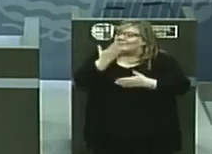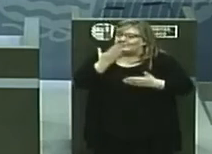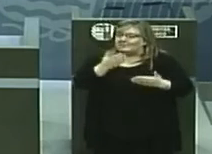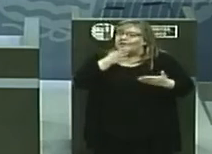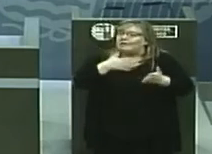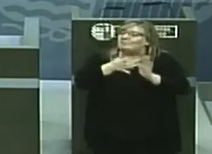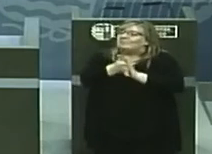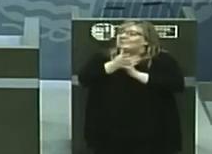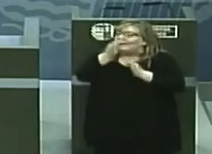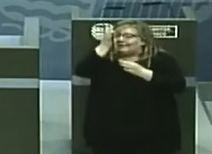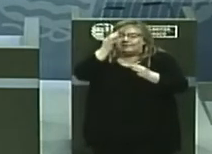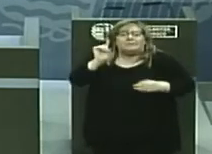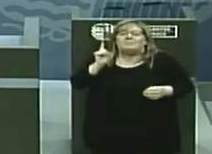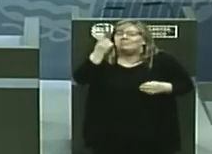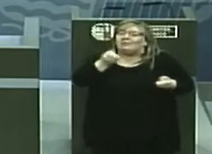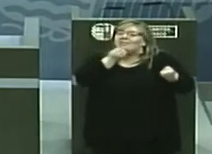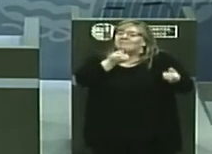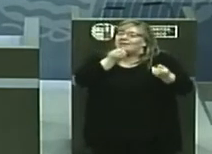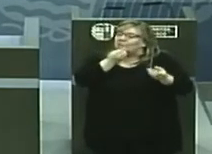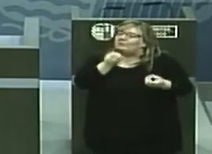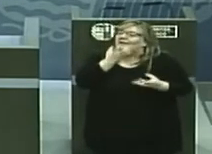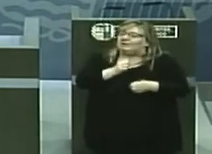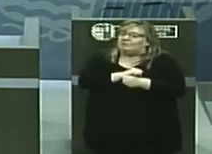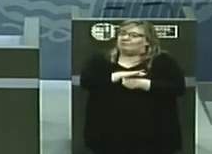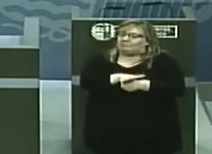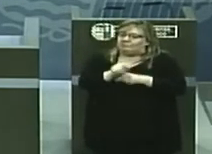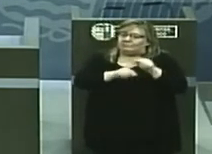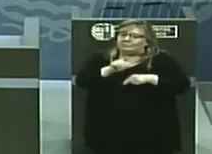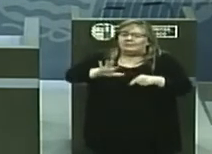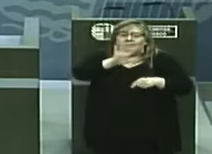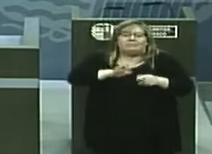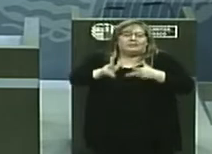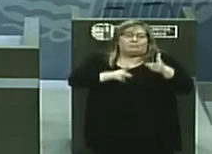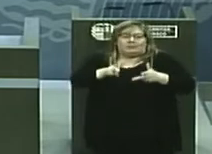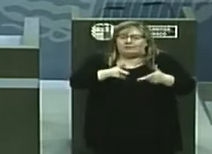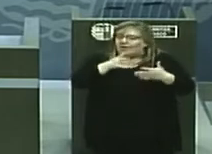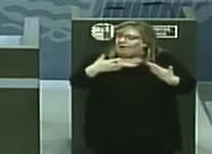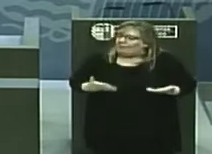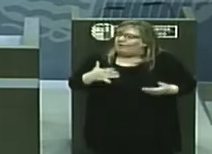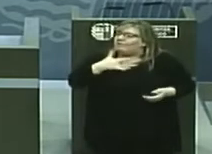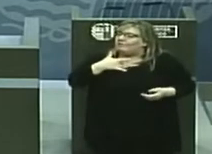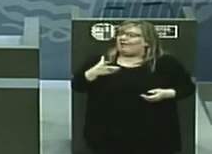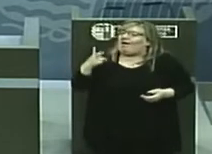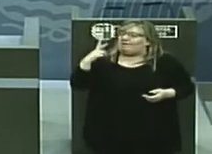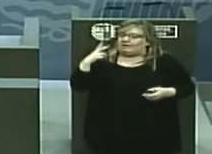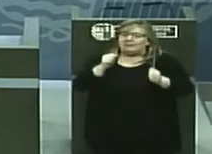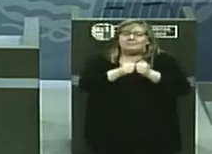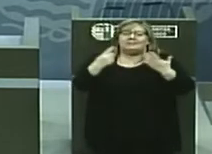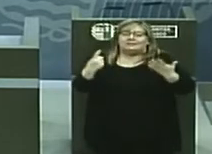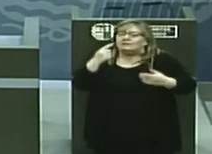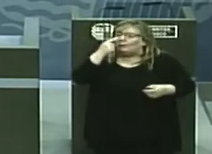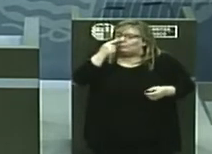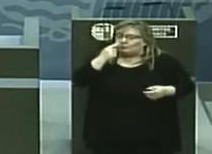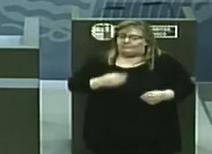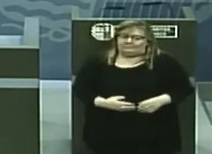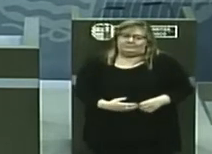Paso a detallarles en primer lugar los datos de evolución del COVID-19 en Euskadi actualizados hasta el día de ayer 26 de junio.